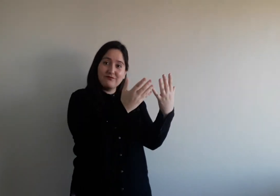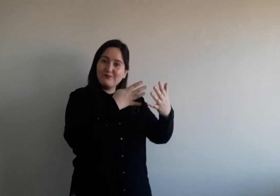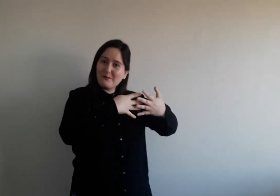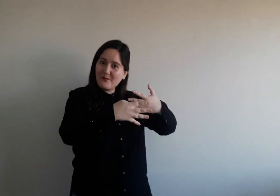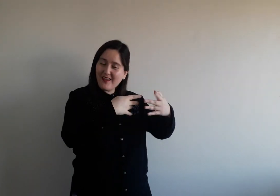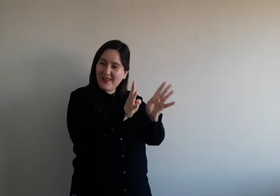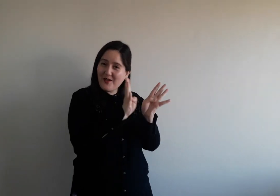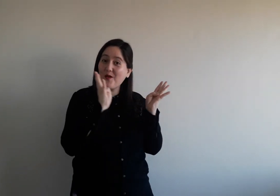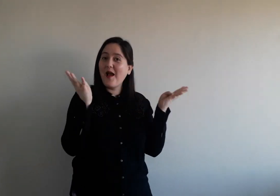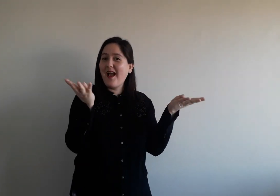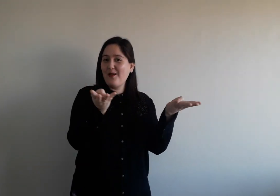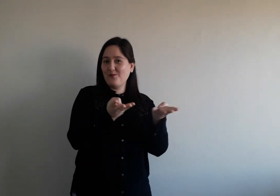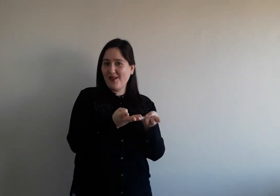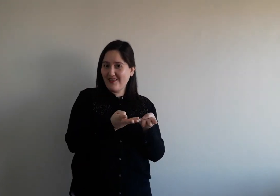podamos cuidar nuestro medio ambiente.